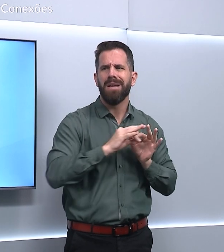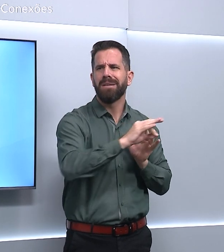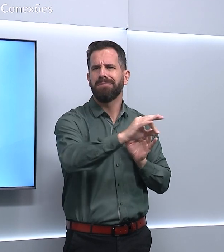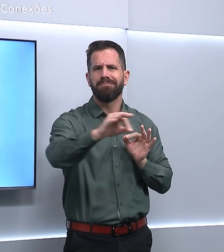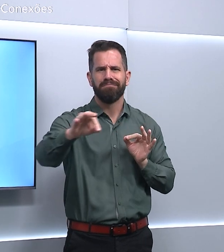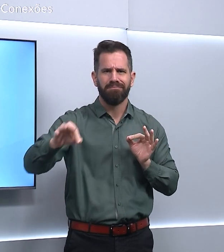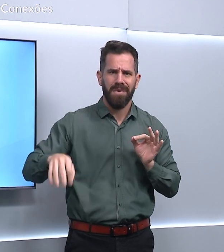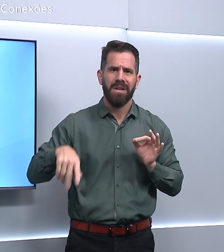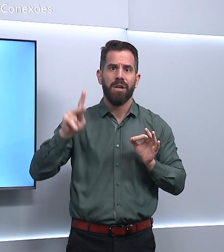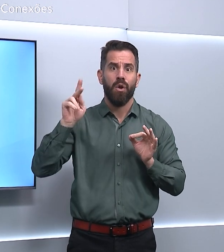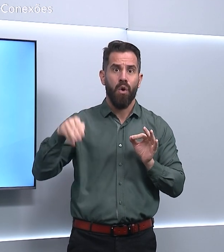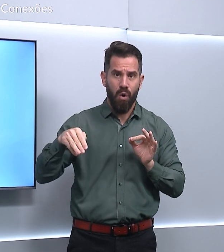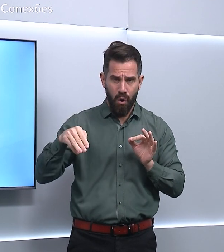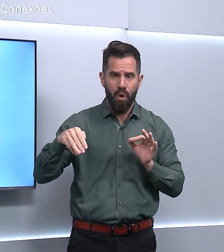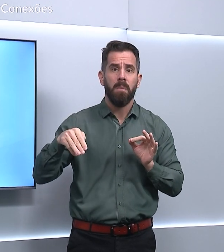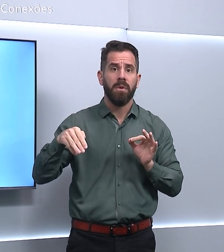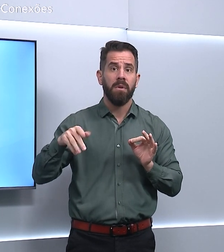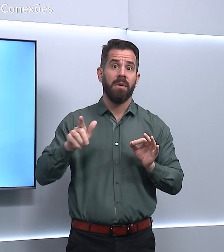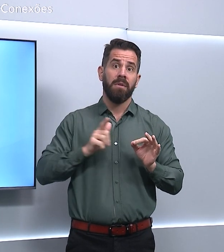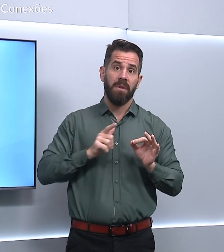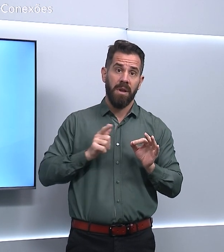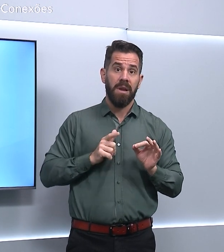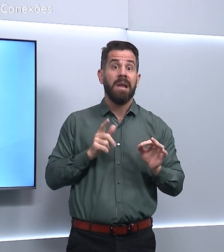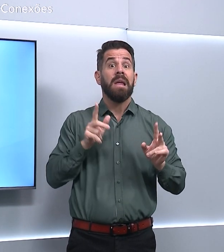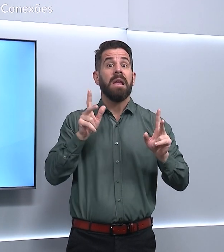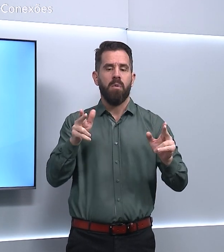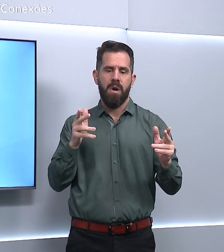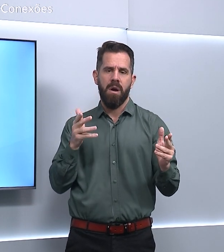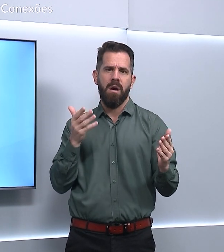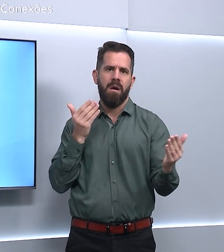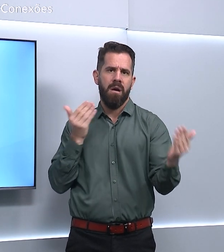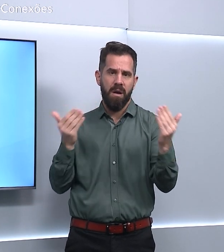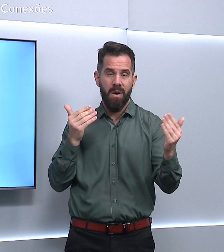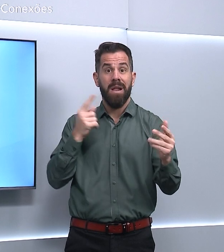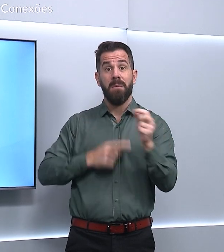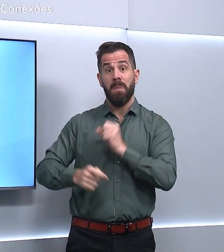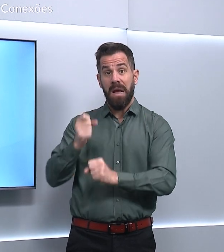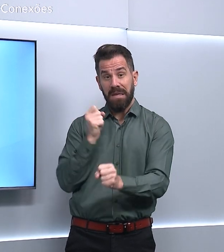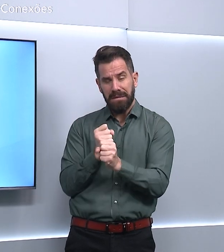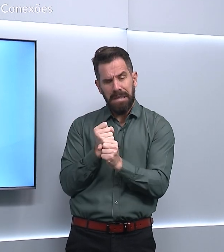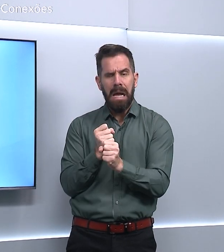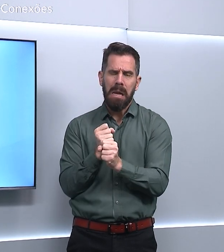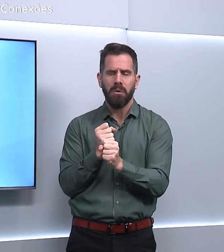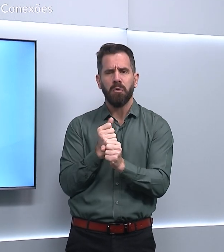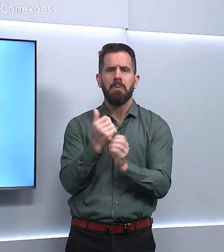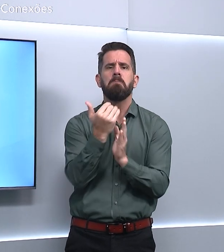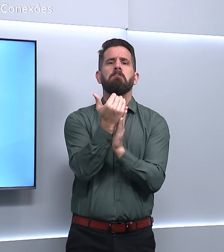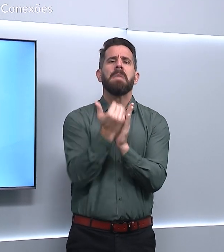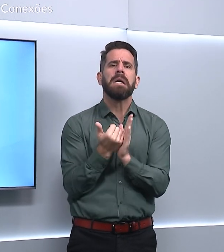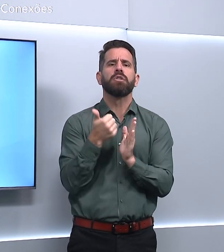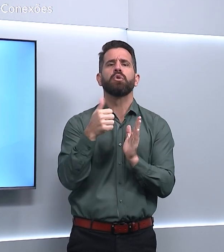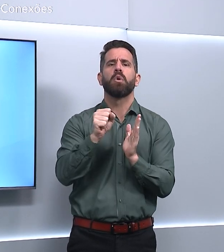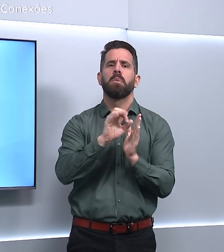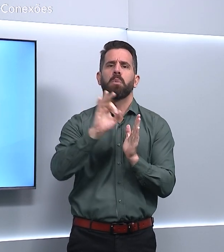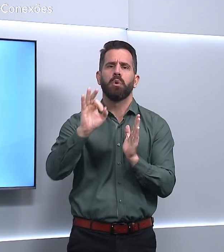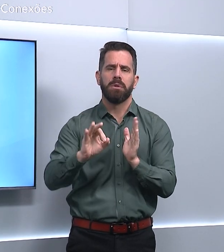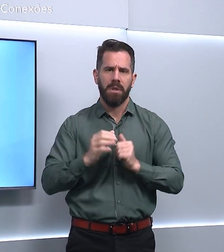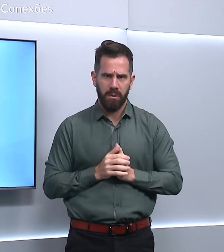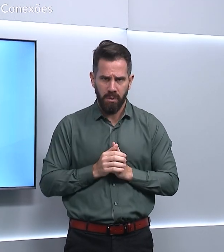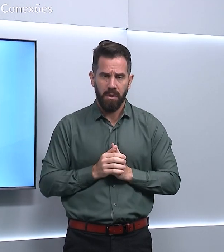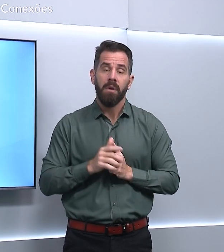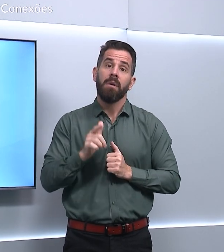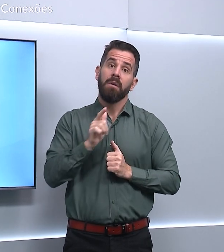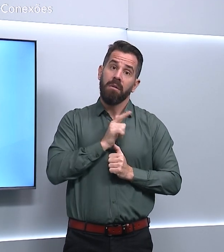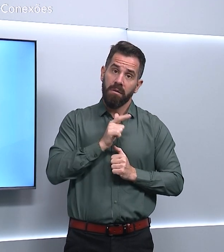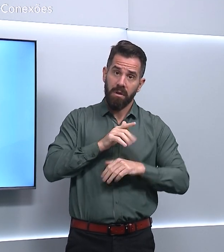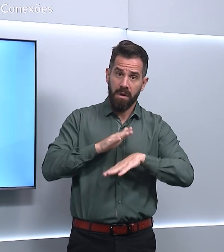em relação ao mesmo período do ano passado. Apesar desse resultado positivo, na primeira metade do ano, os dados do